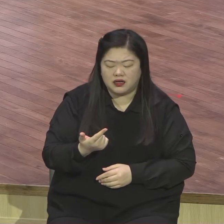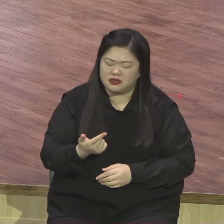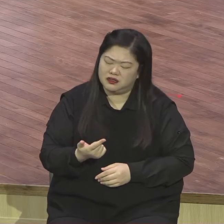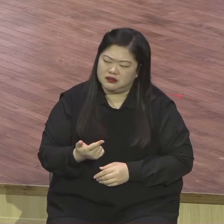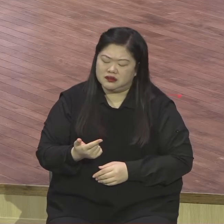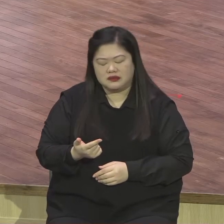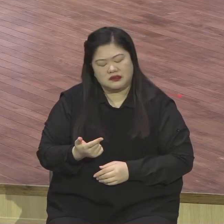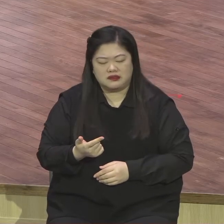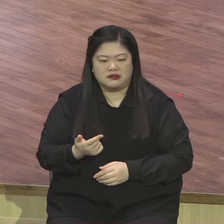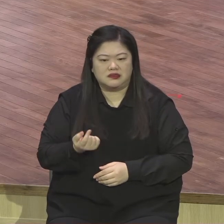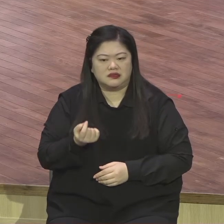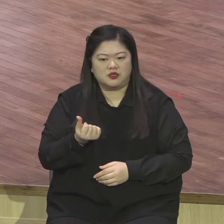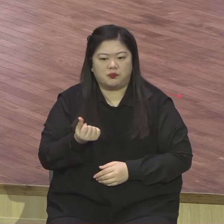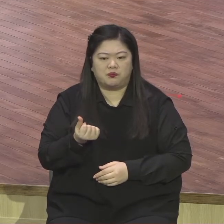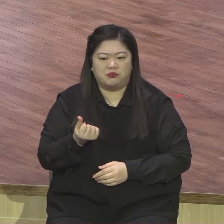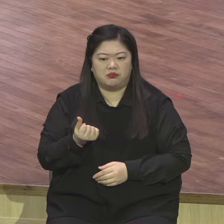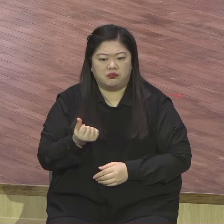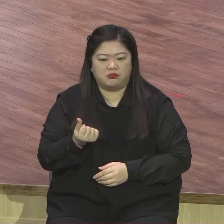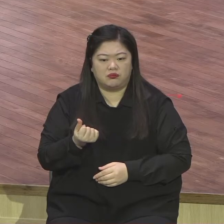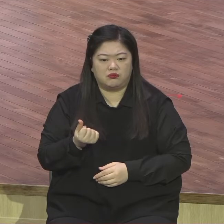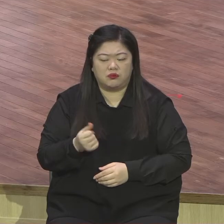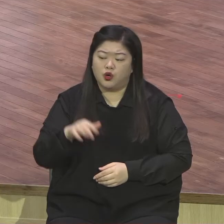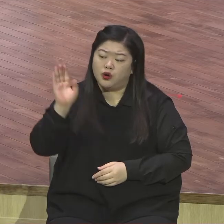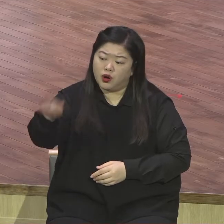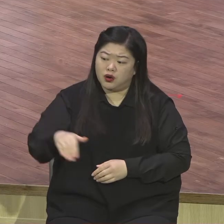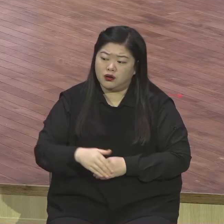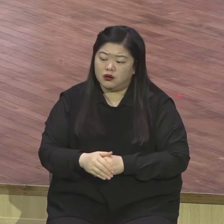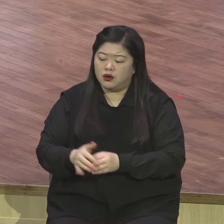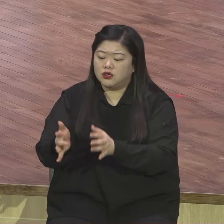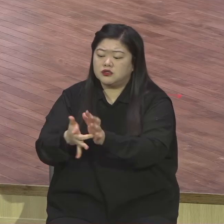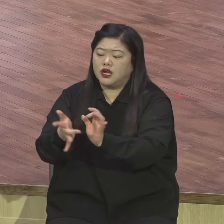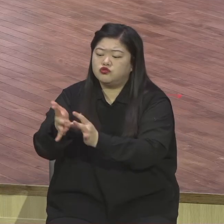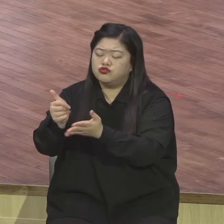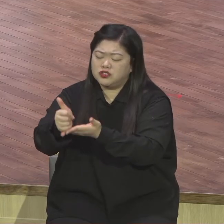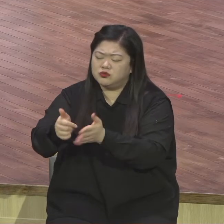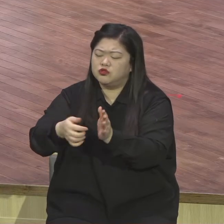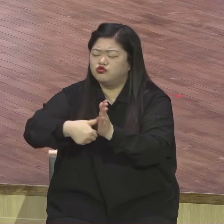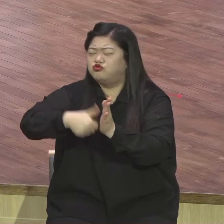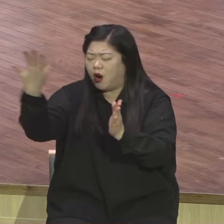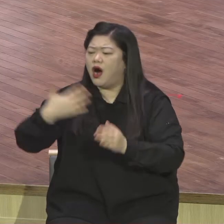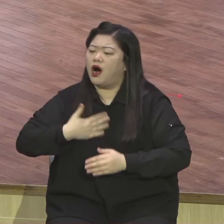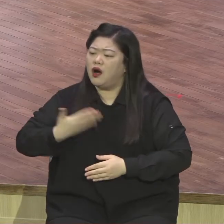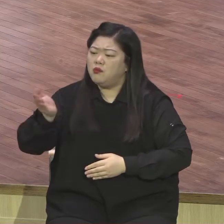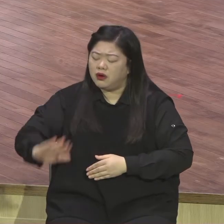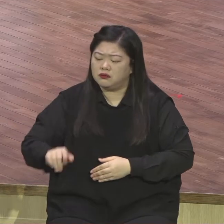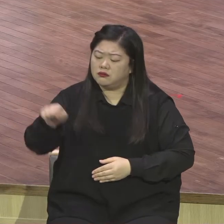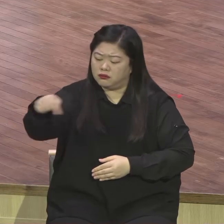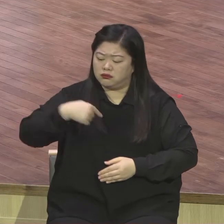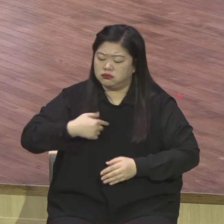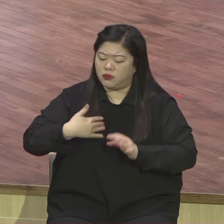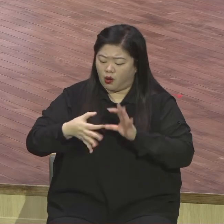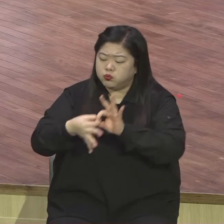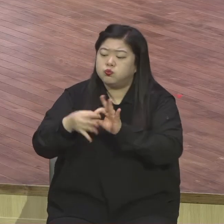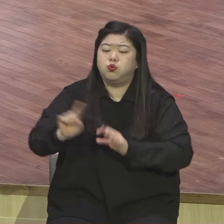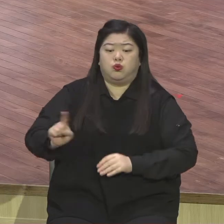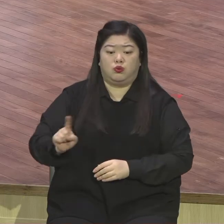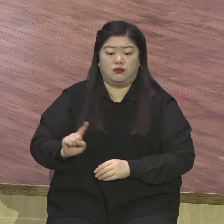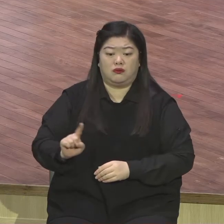예수님이 물 위로 걸어가고 배 싹하고 무슨 상관이 있어요? 그랬어요. 그러니까